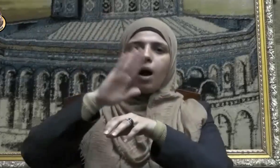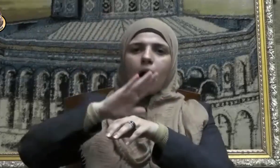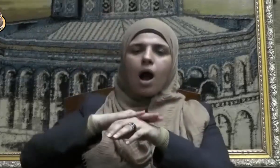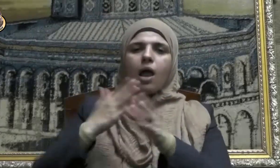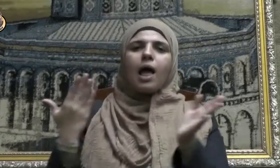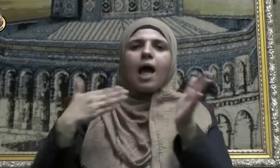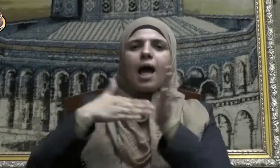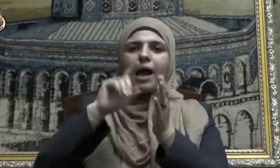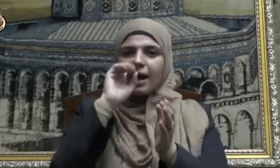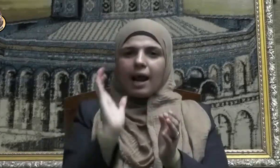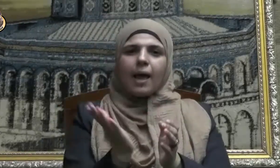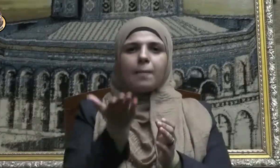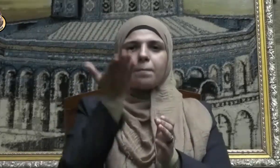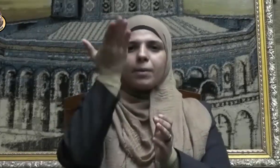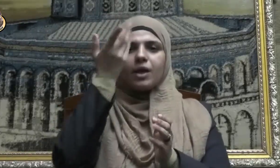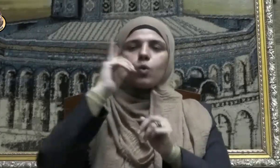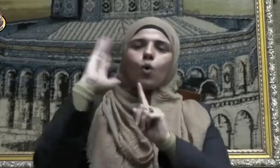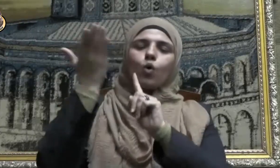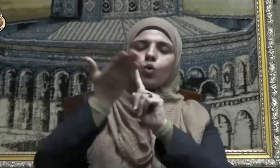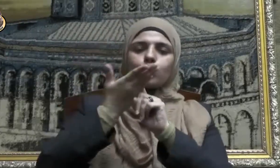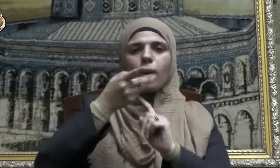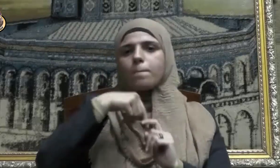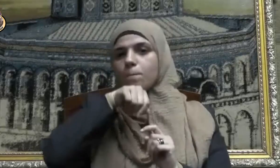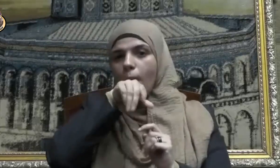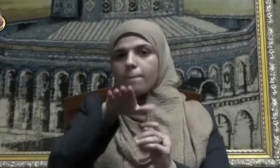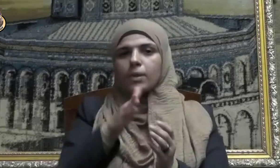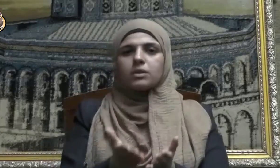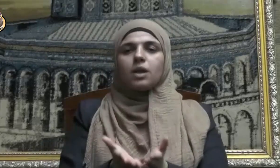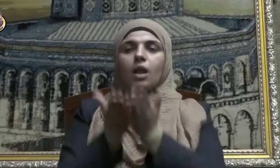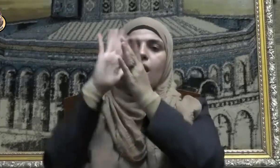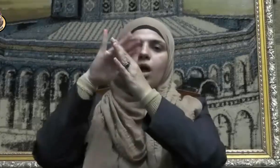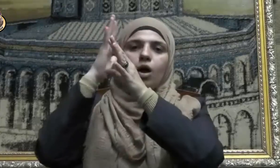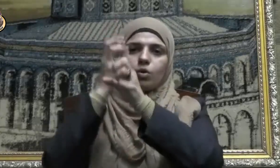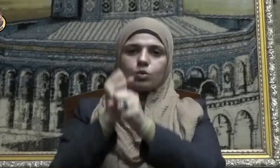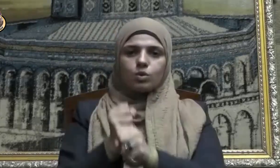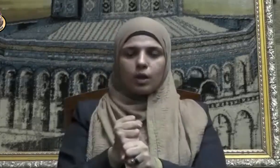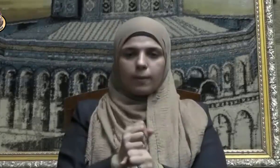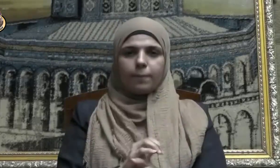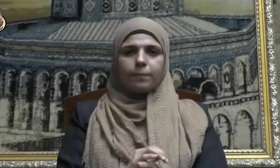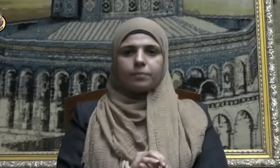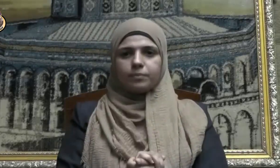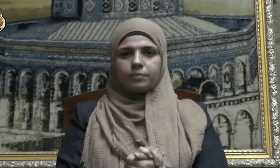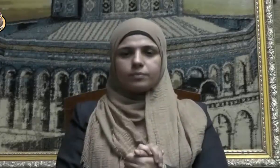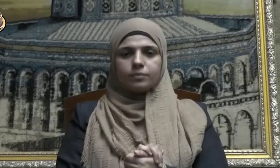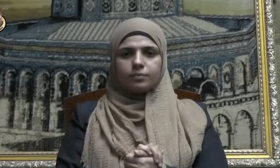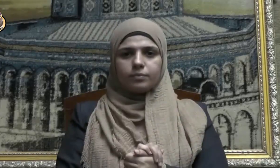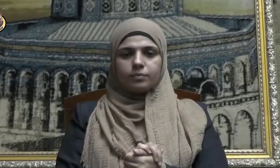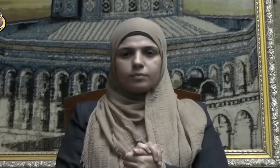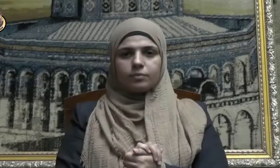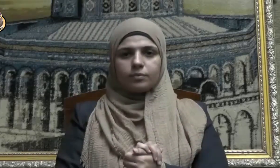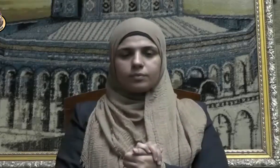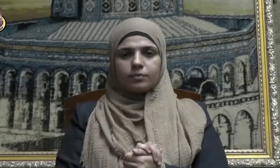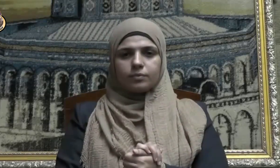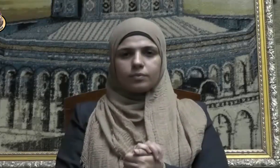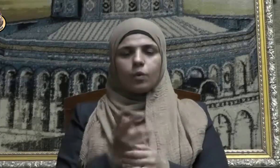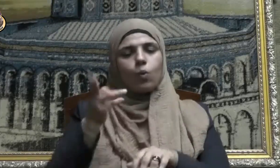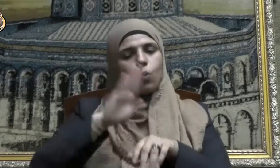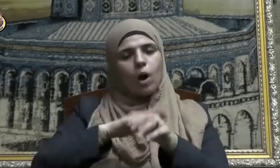أنبيائه ورسله سيدنا محمد صلى الله عليه وسلم وعلى آله